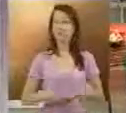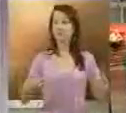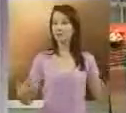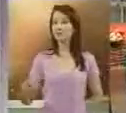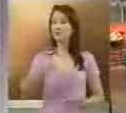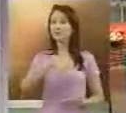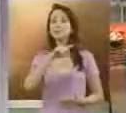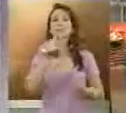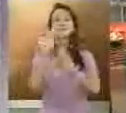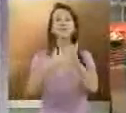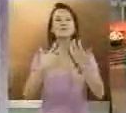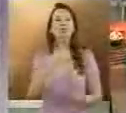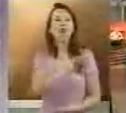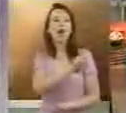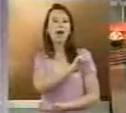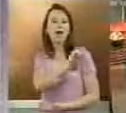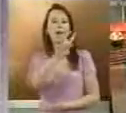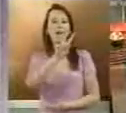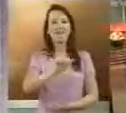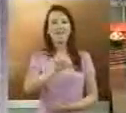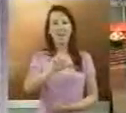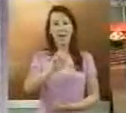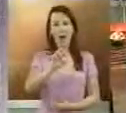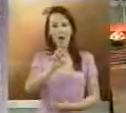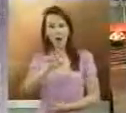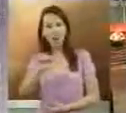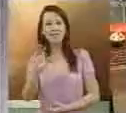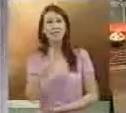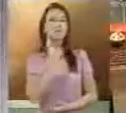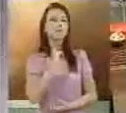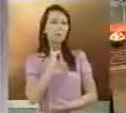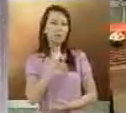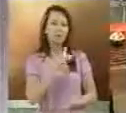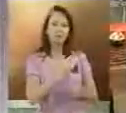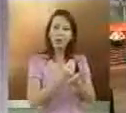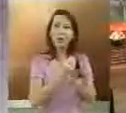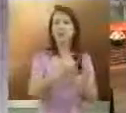O coral dos alunos de música do Valores de Minas deu o tom da exposição.